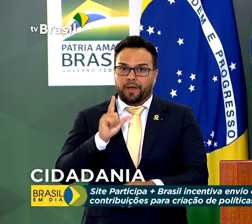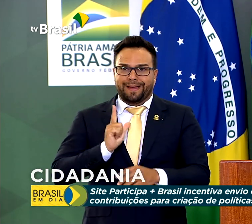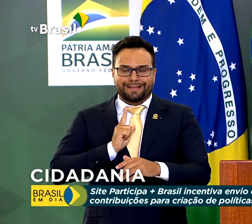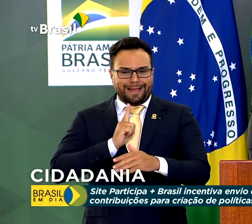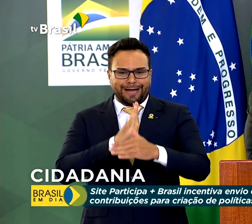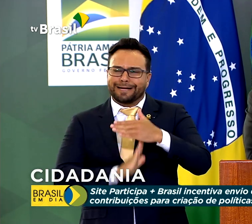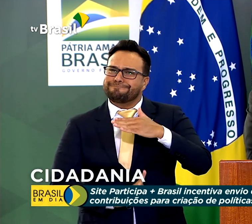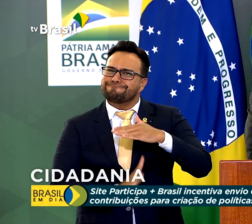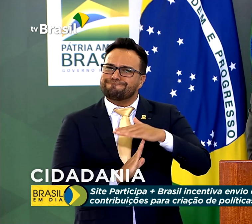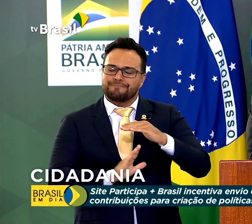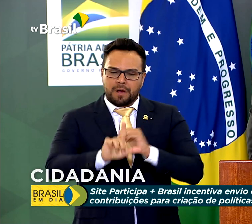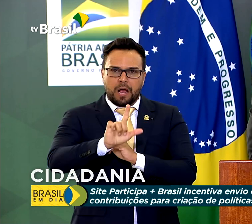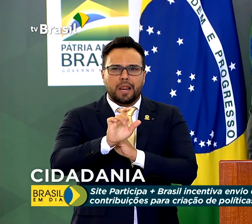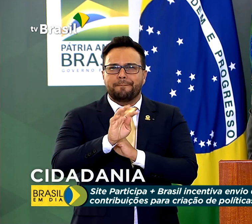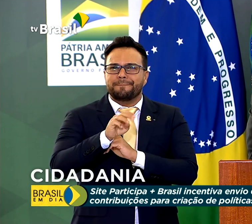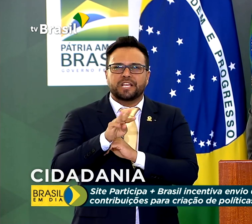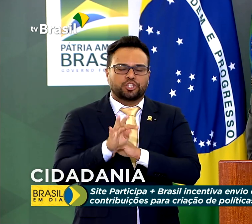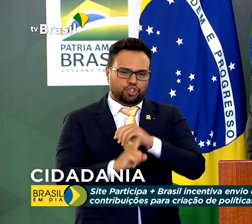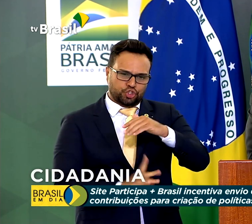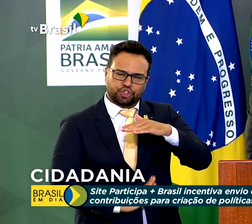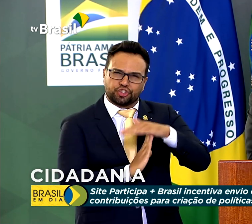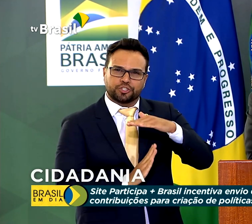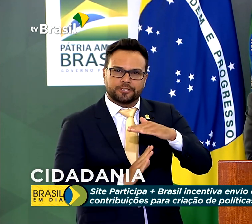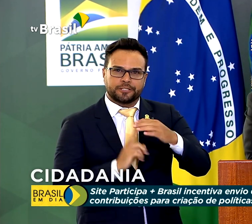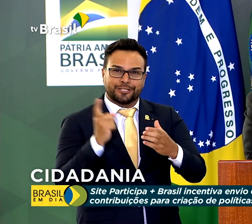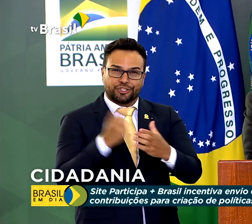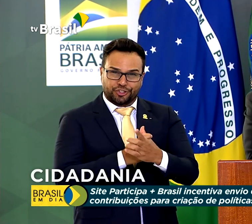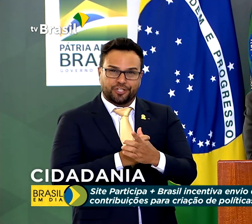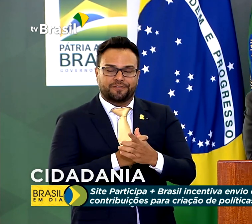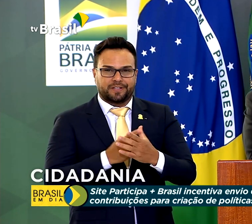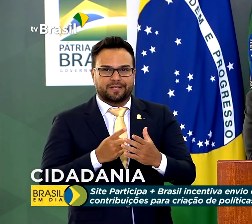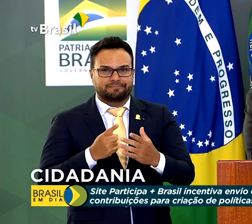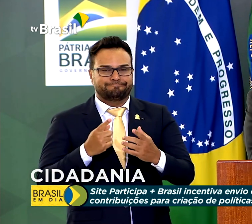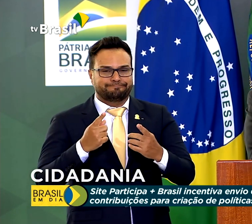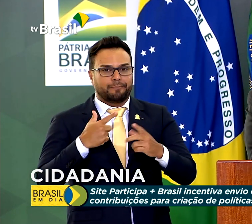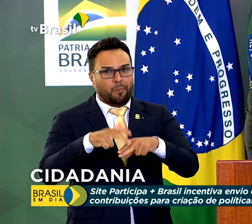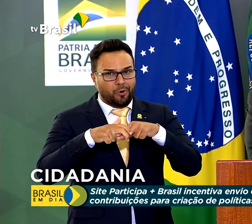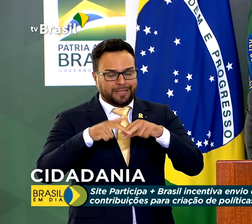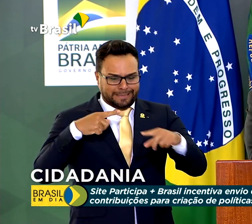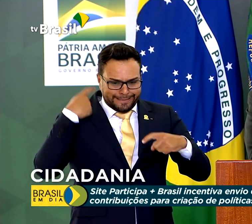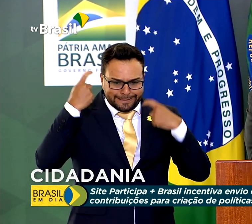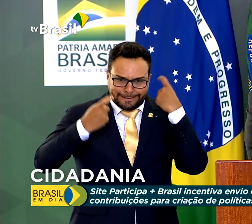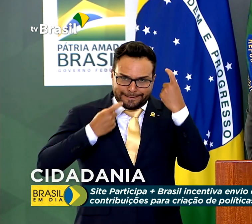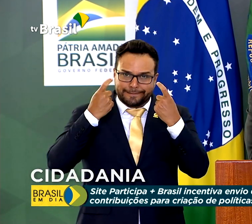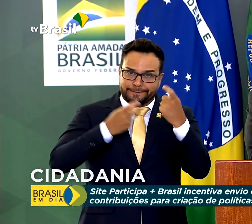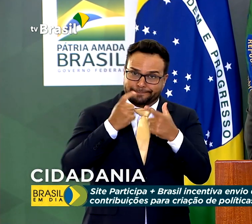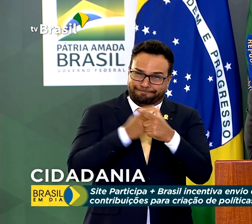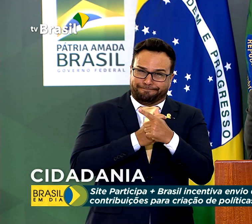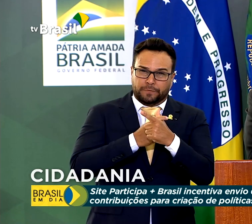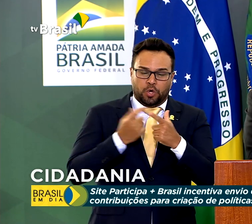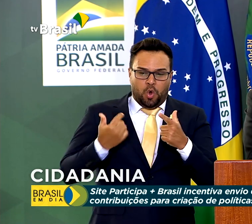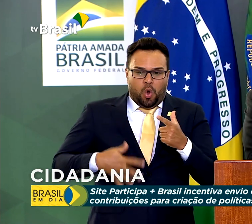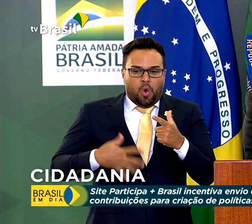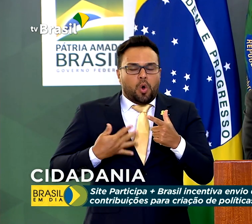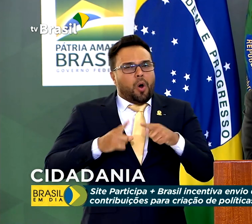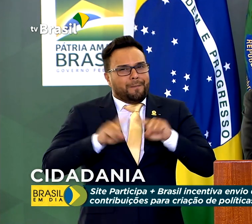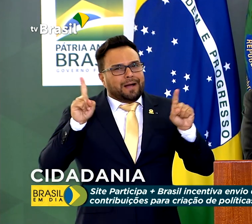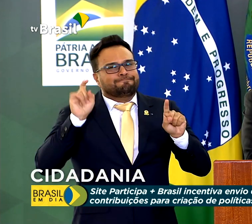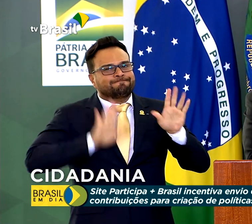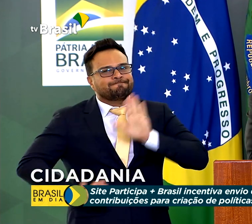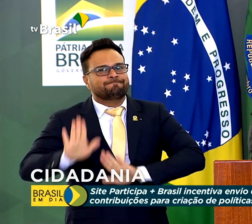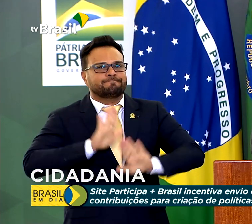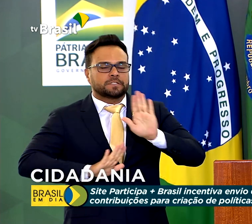do nosso endividamento e devemos nos preocupar com isso. Temos um cuidado muito grande